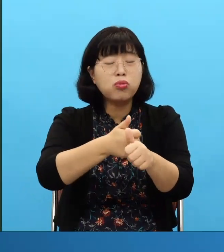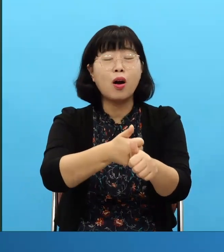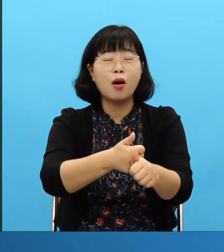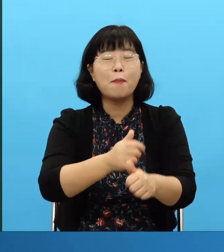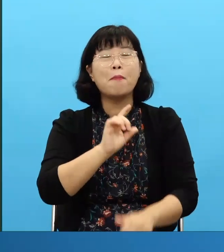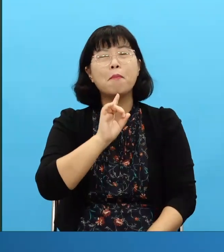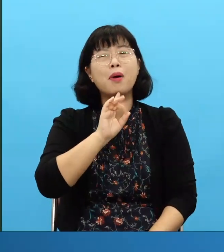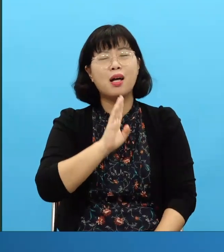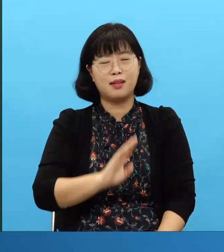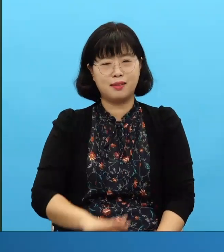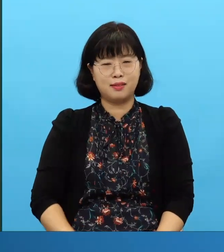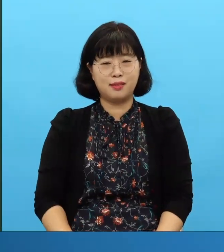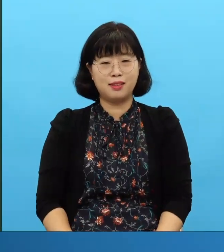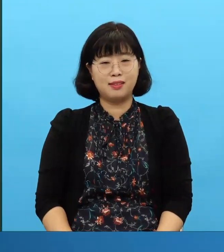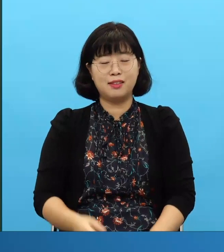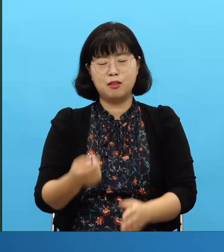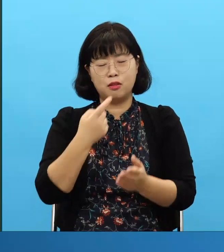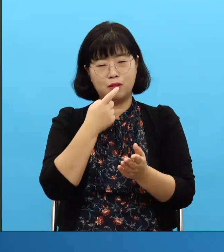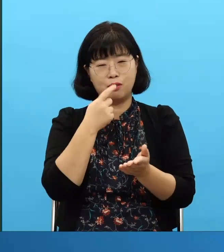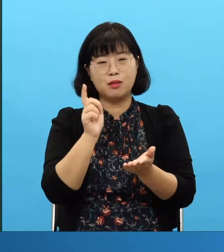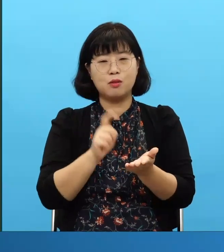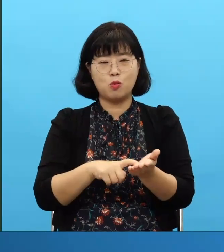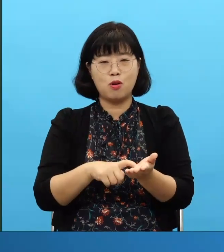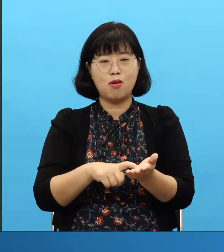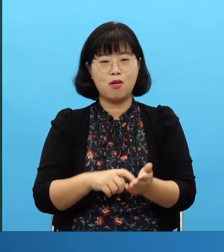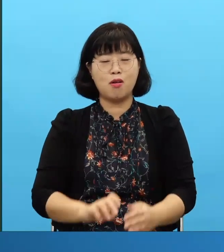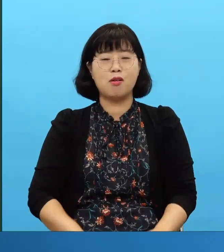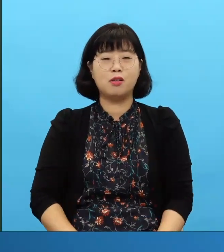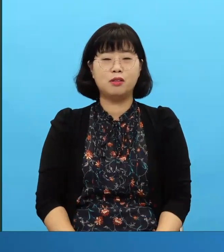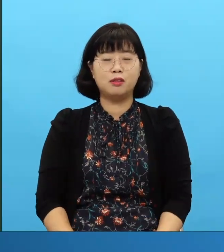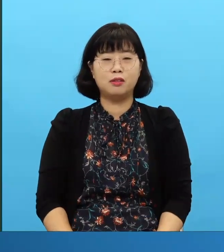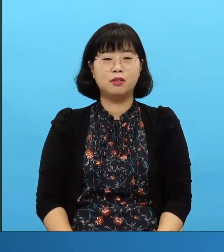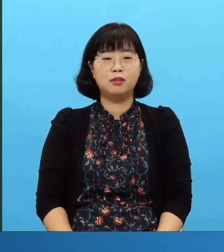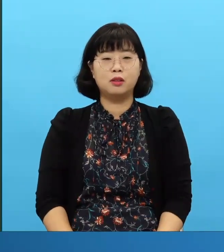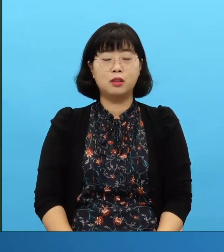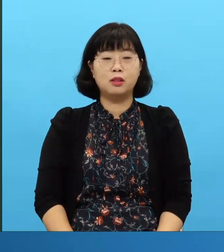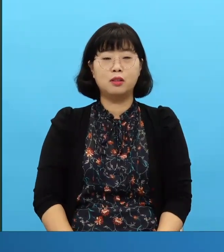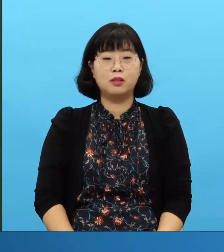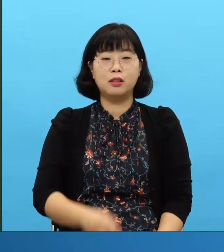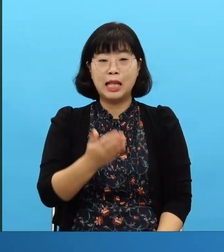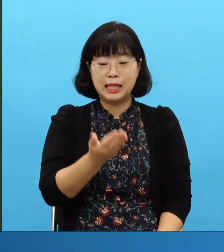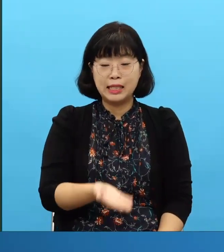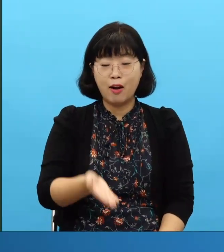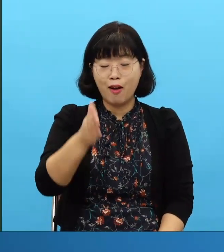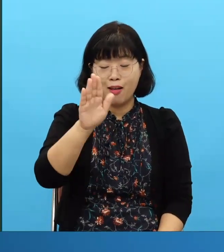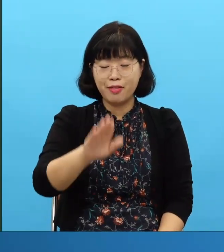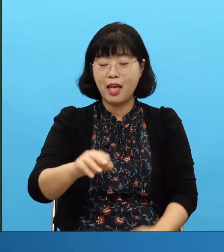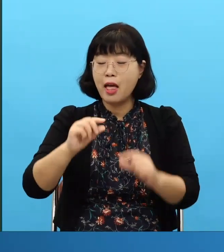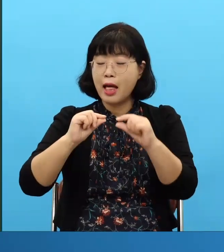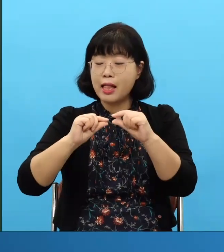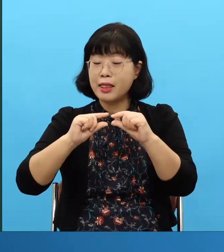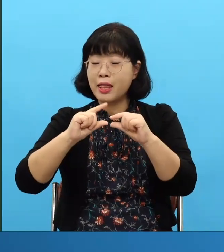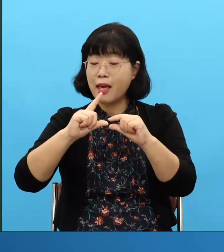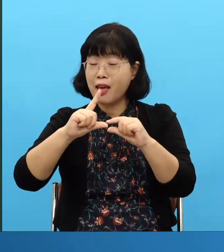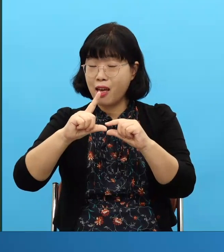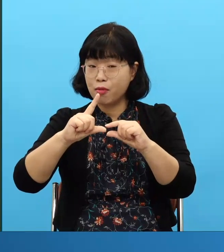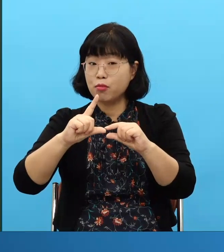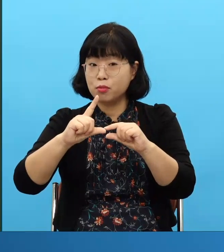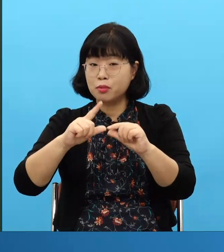embargo la mayoría de creyentes y de remanentes están perdiendo la